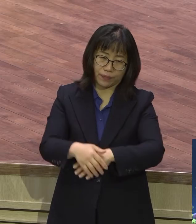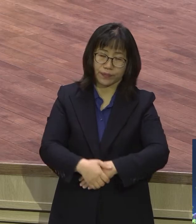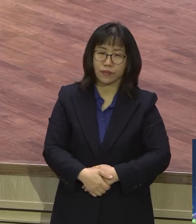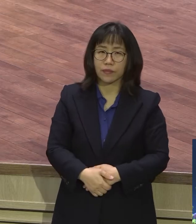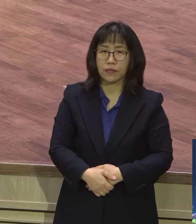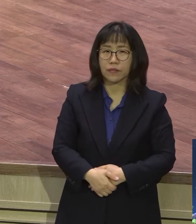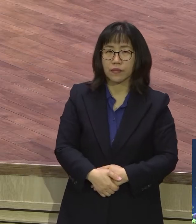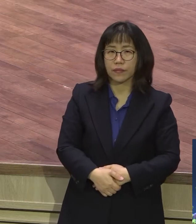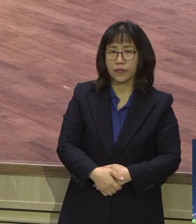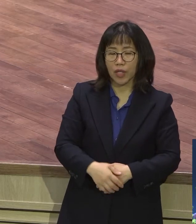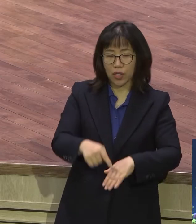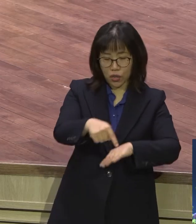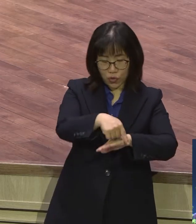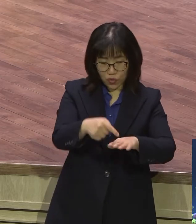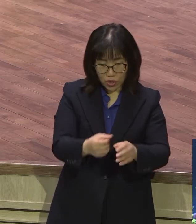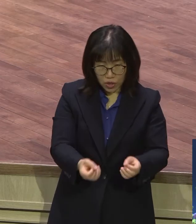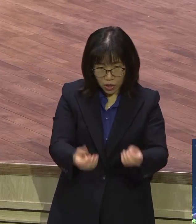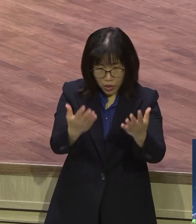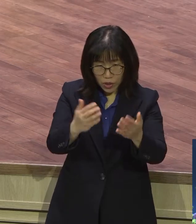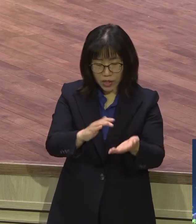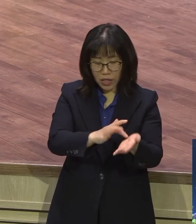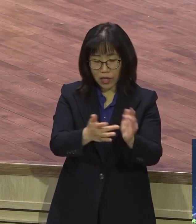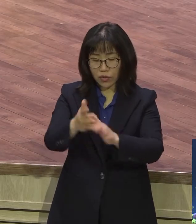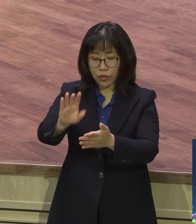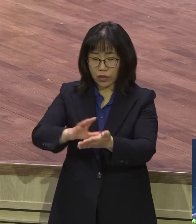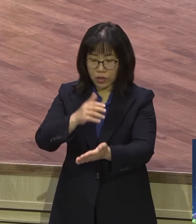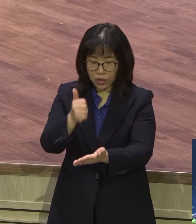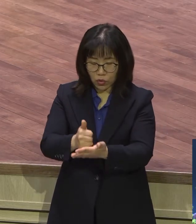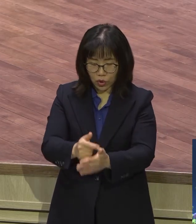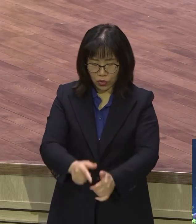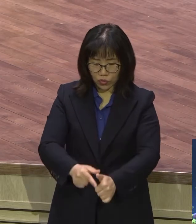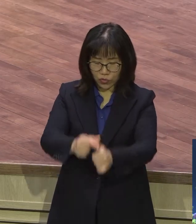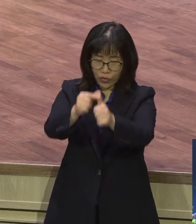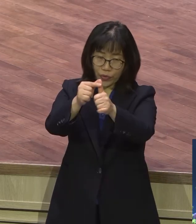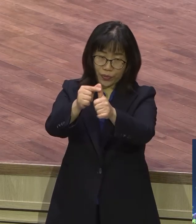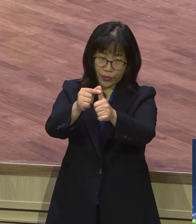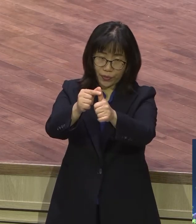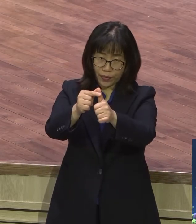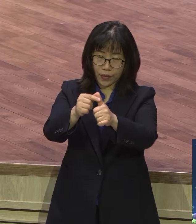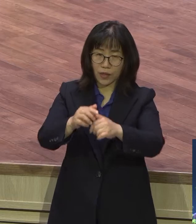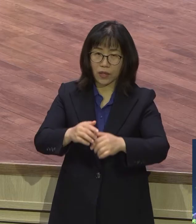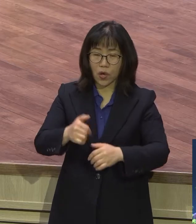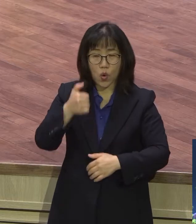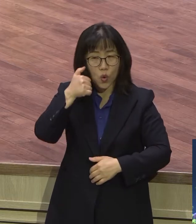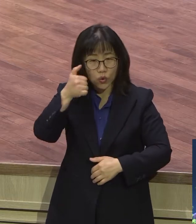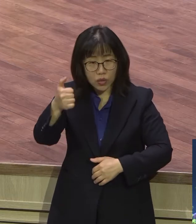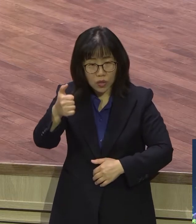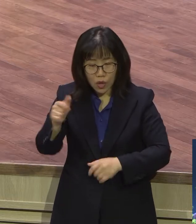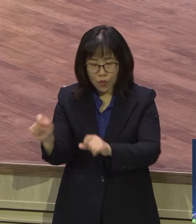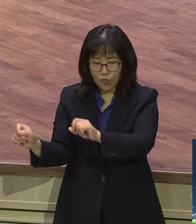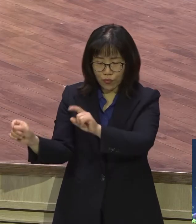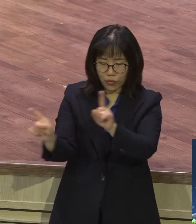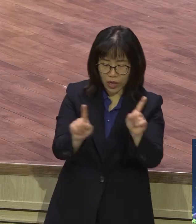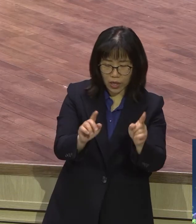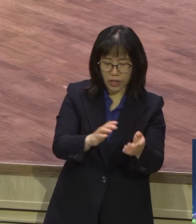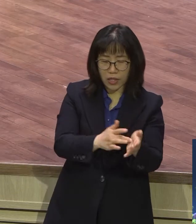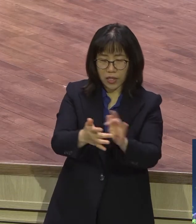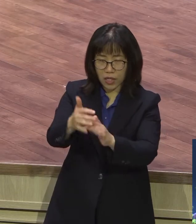그리스도의 대속적 죽음을 통한 구원을 상징하잖아요 구원 오순절은 부활하신 예수 그리스도의 성찰하신